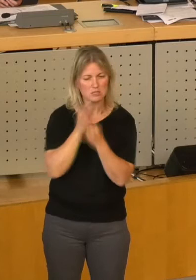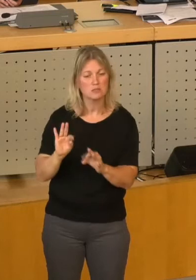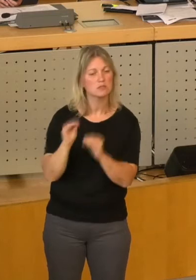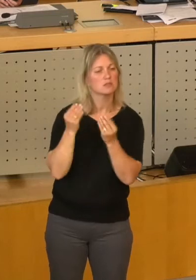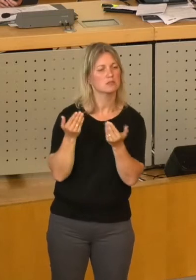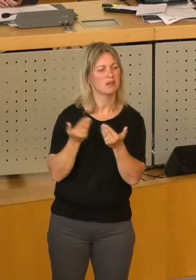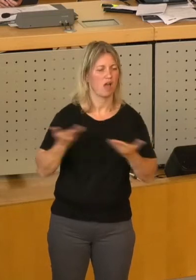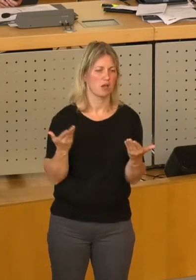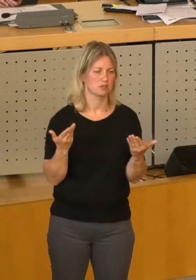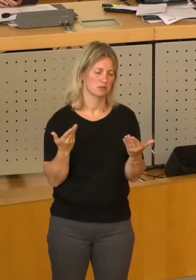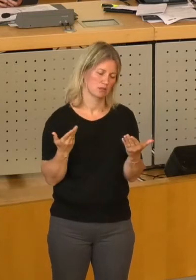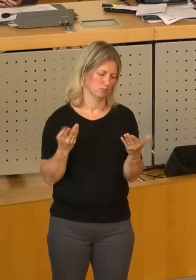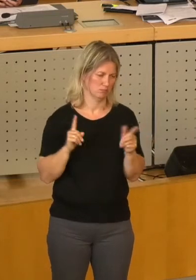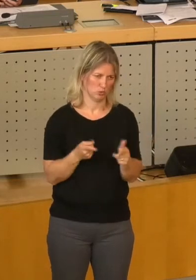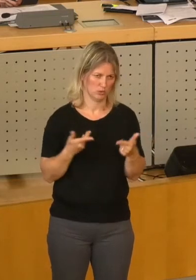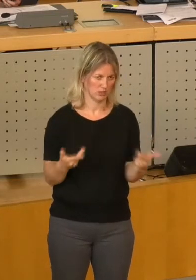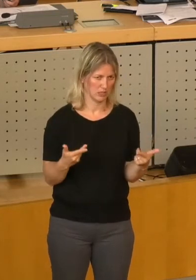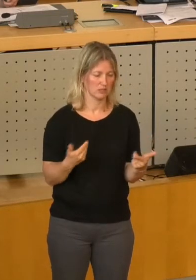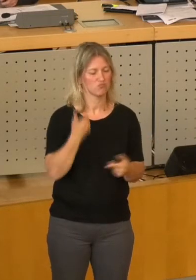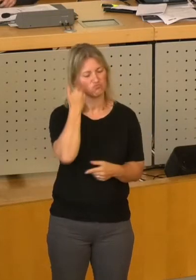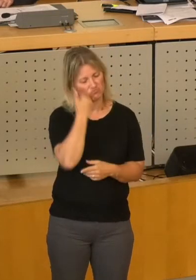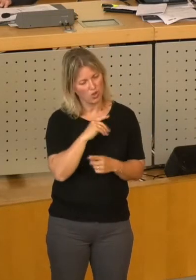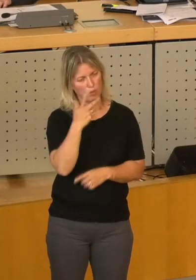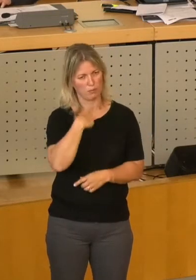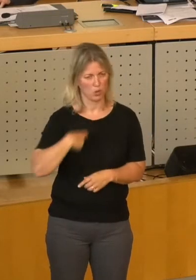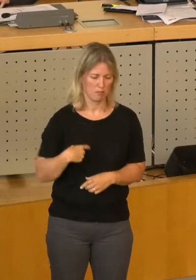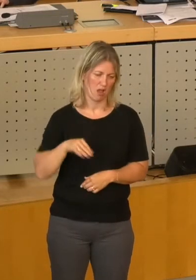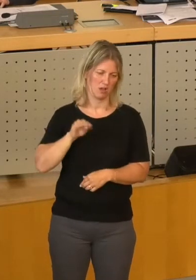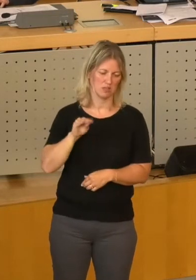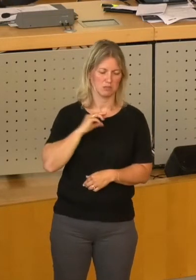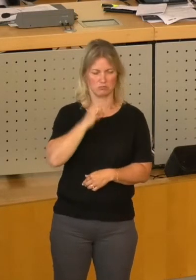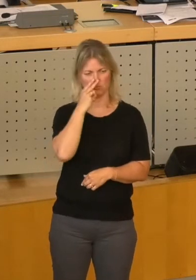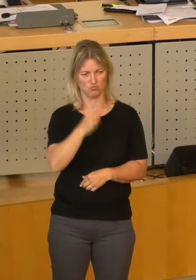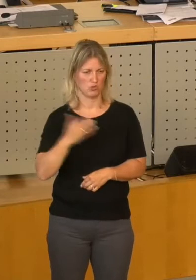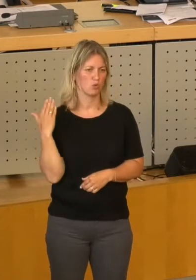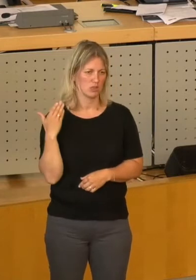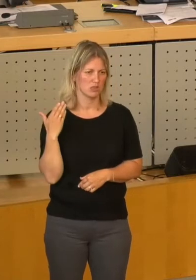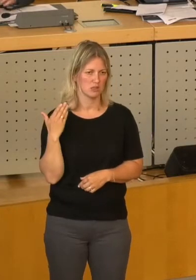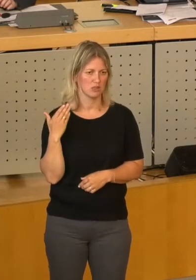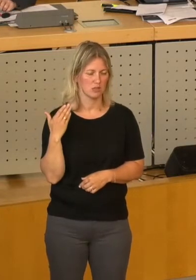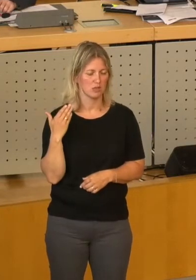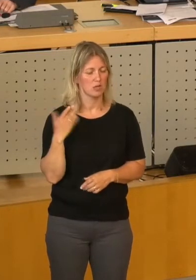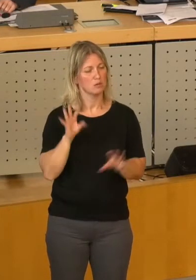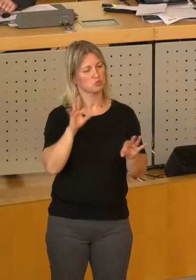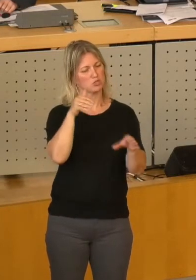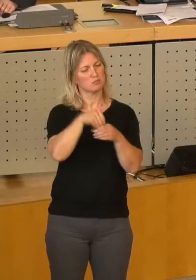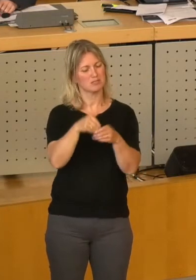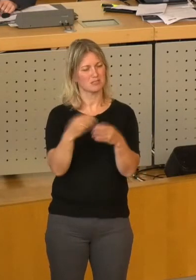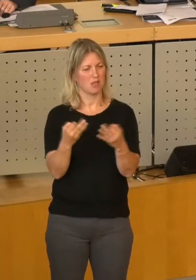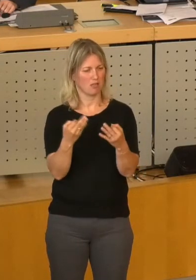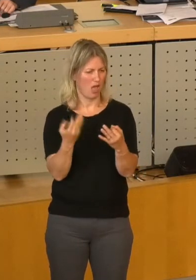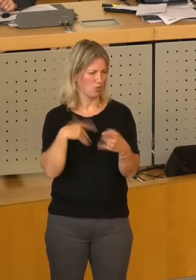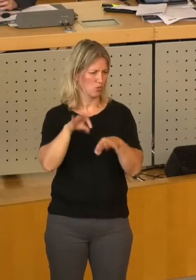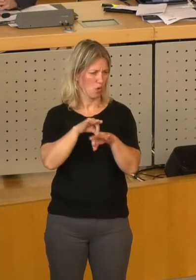diesem Fall, und da bitte ich auch den Oberbürgermeister, genau hinzuschauen, auch in Dinge vordringen, die nun mal eindeutig, Herr Dr. Brauns hat es ja